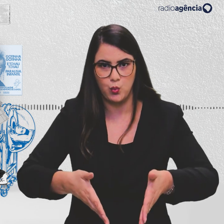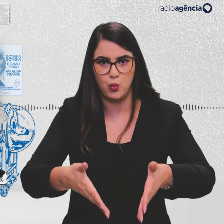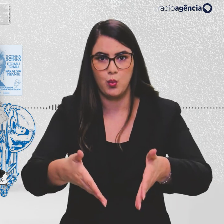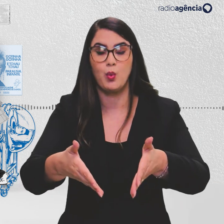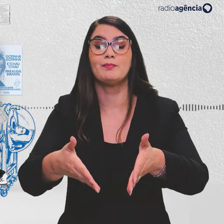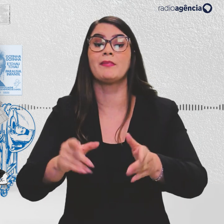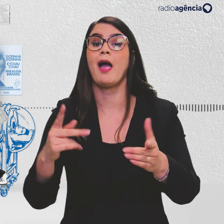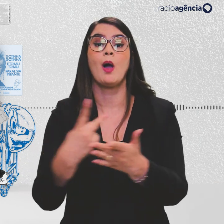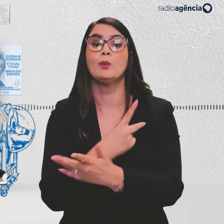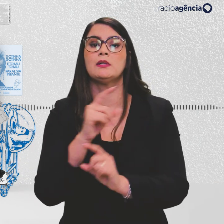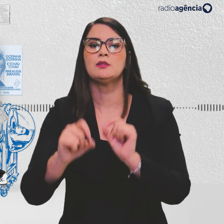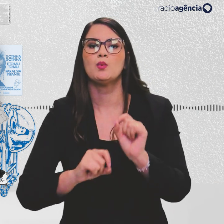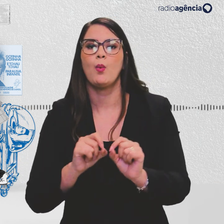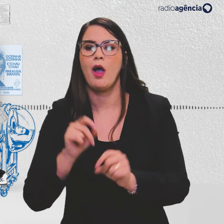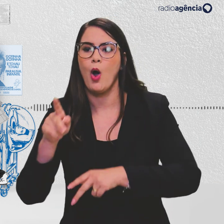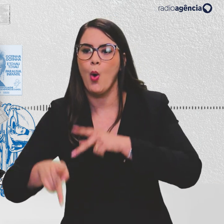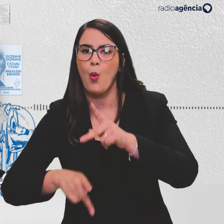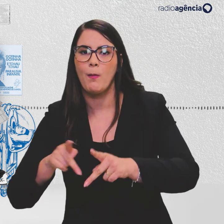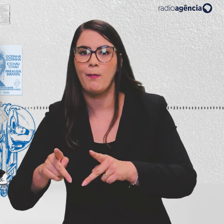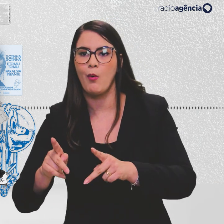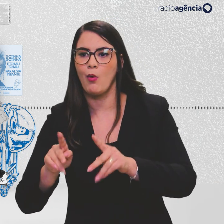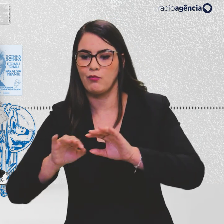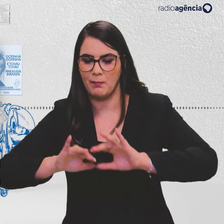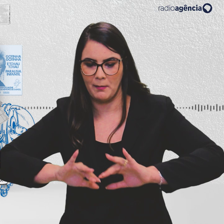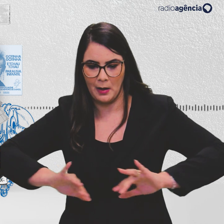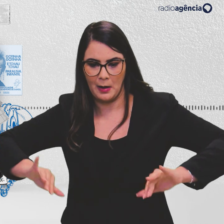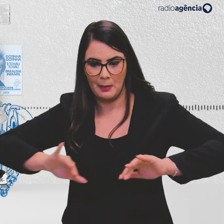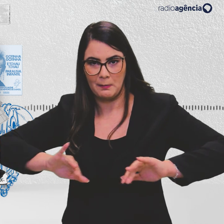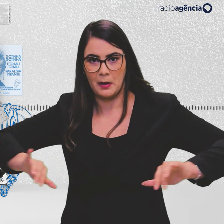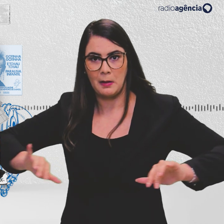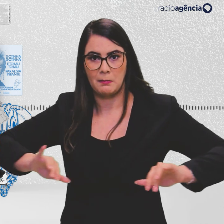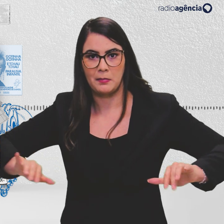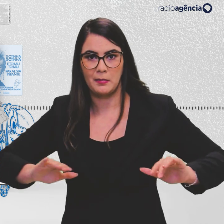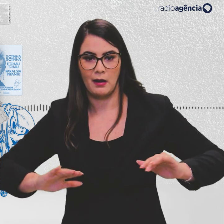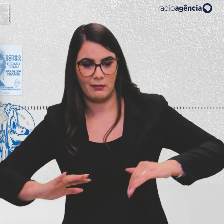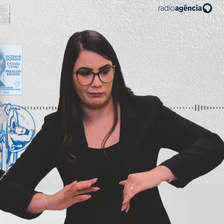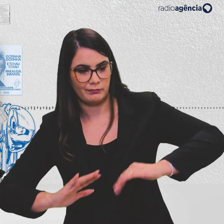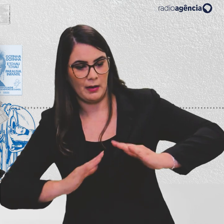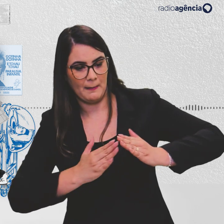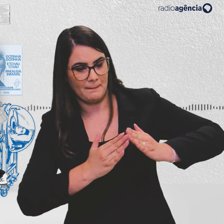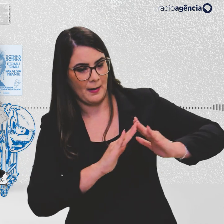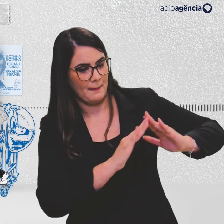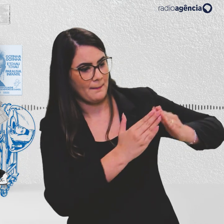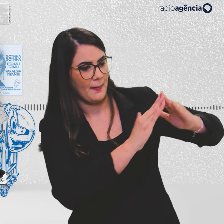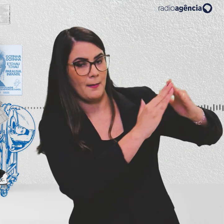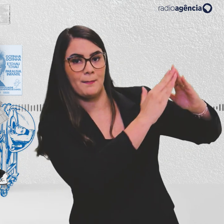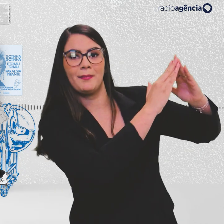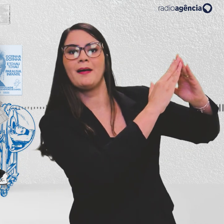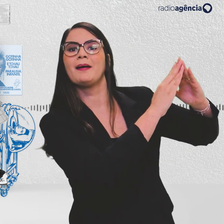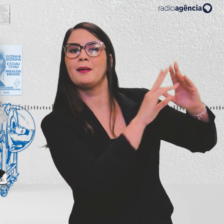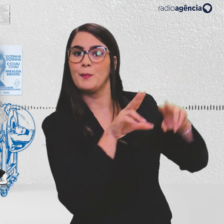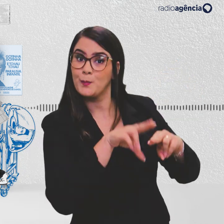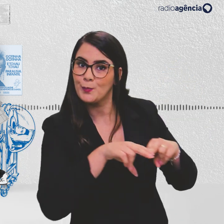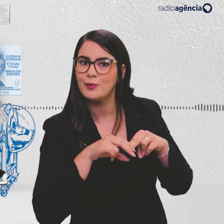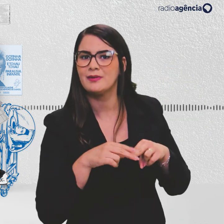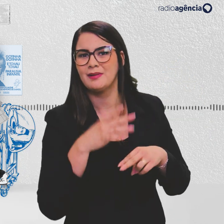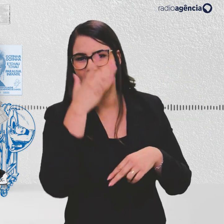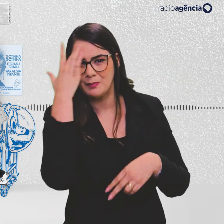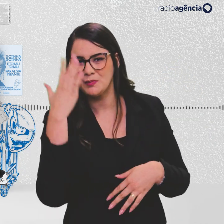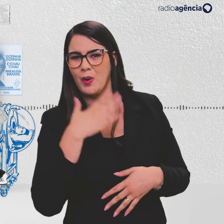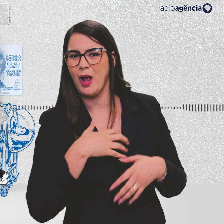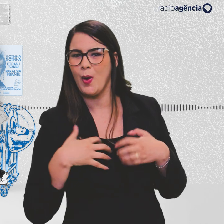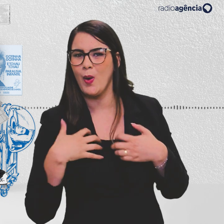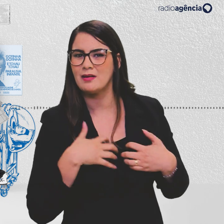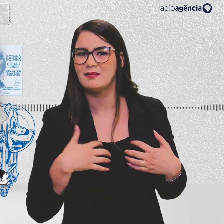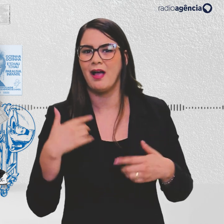levando o povo a subir o morro ou ser jogado para o subúrbio. Isso descontentava muita gente que